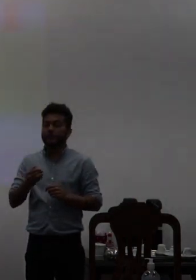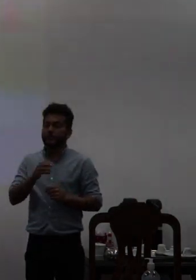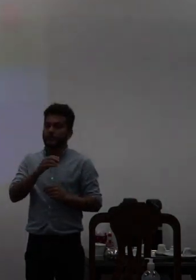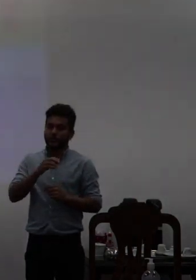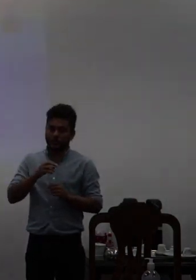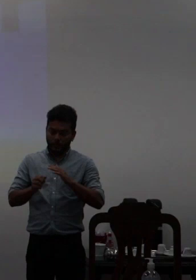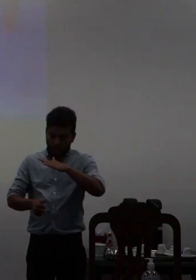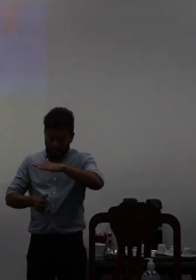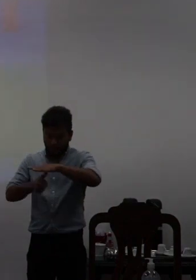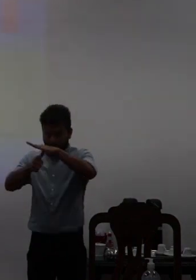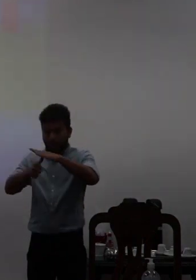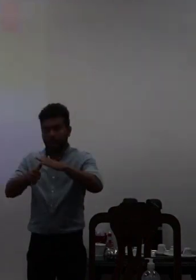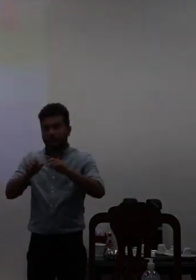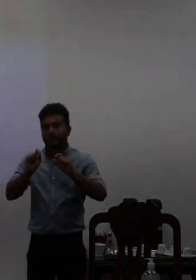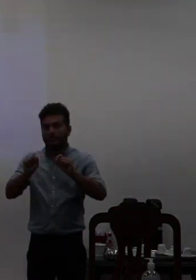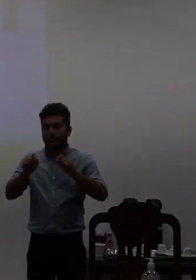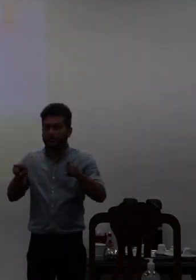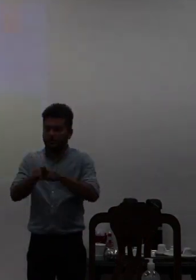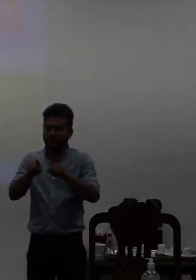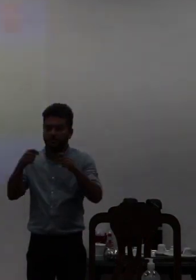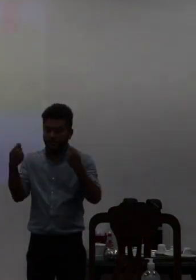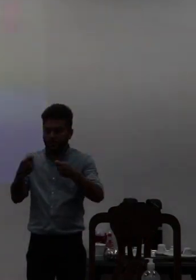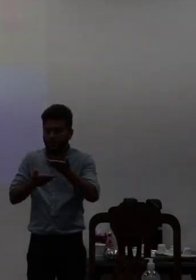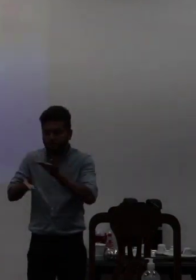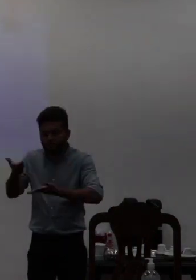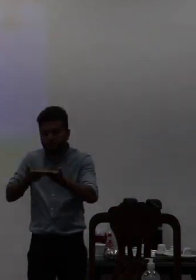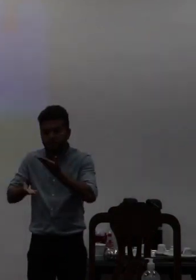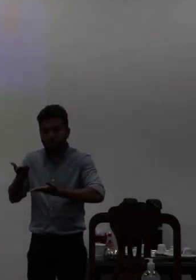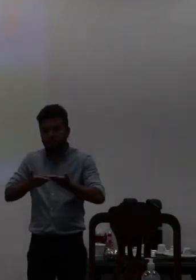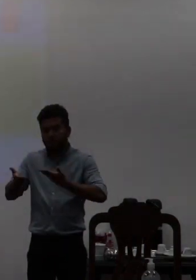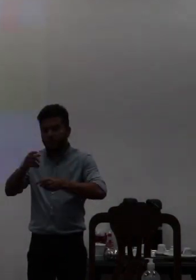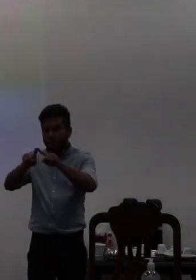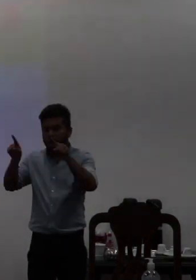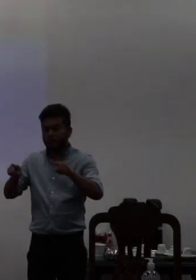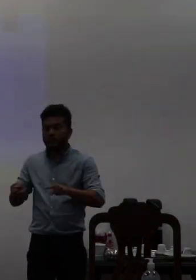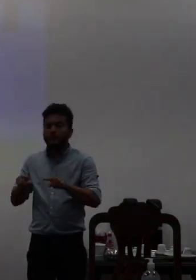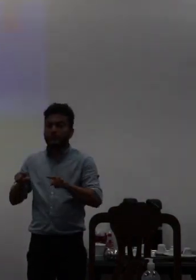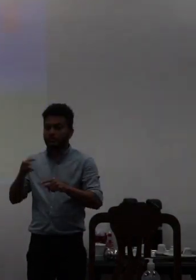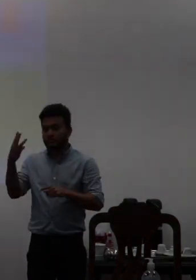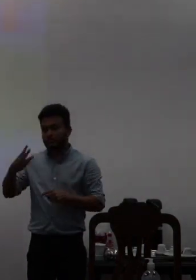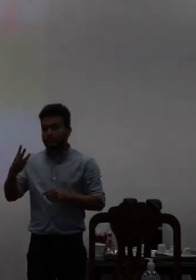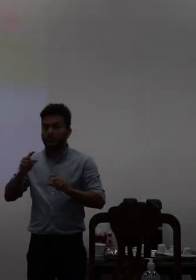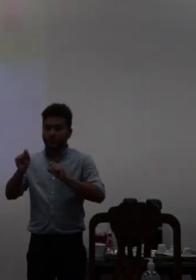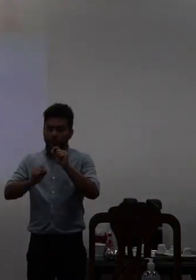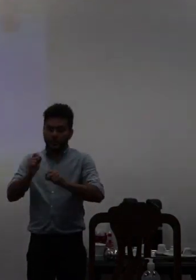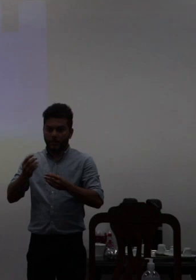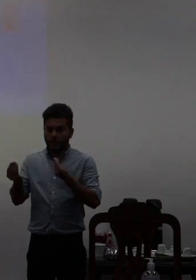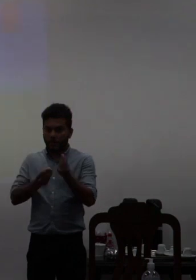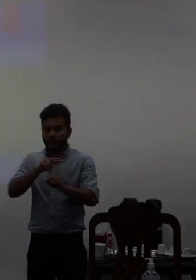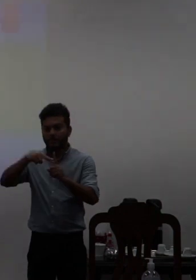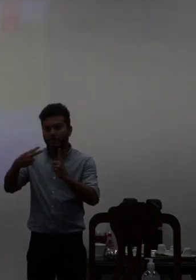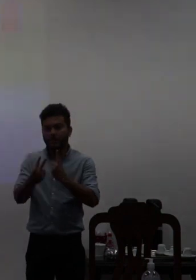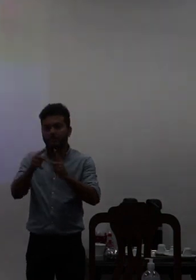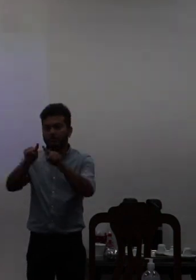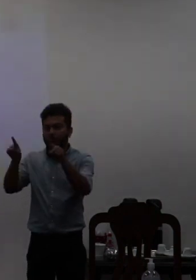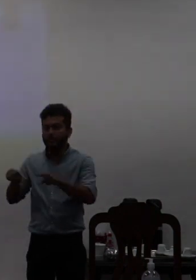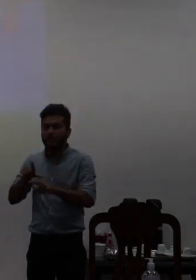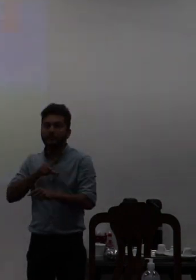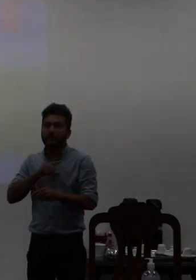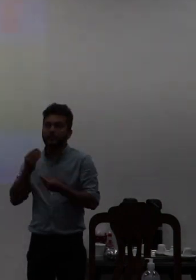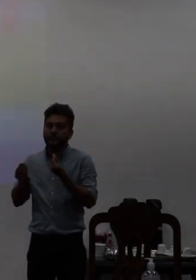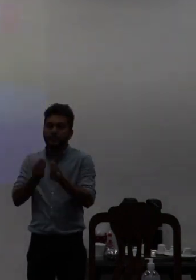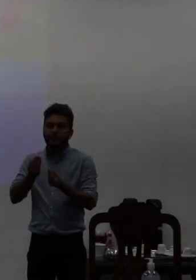os terceirizados da universidade qual a percepção que essa comunidade e esses terceirizados tem sobre a nossa